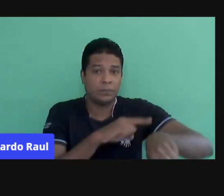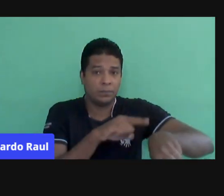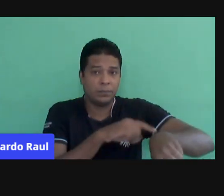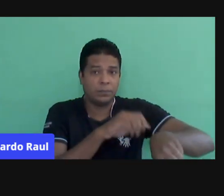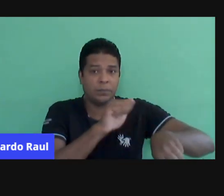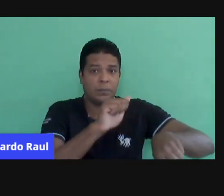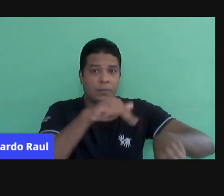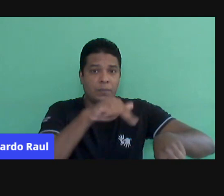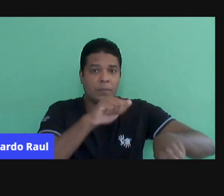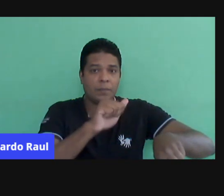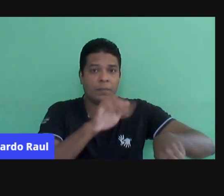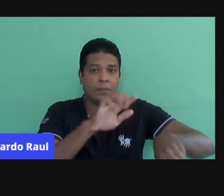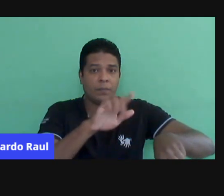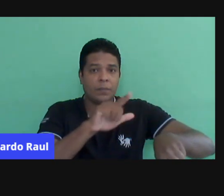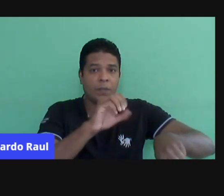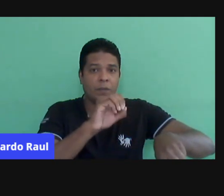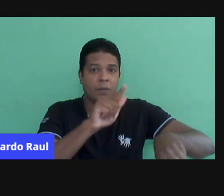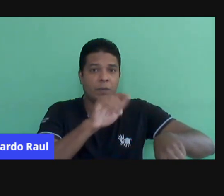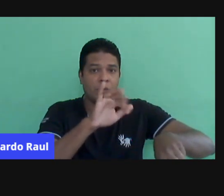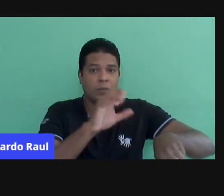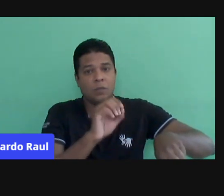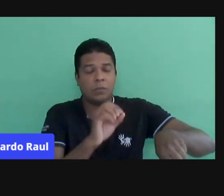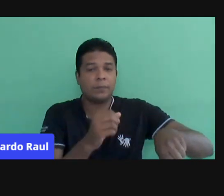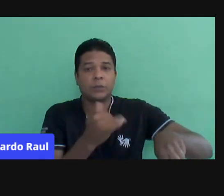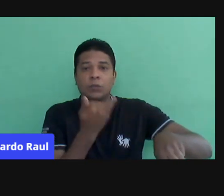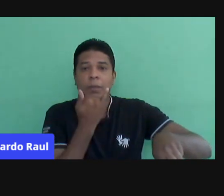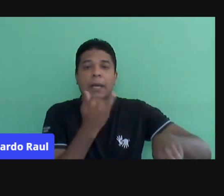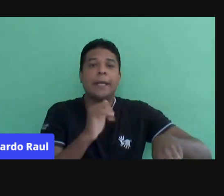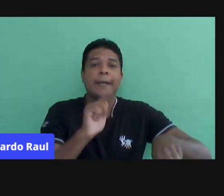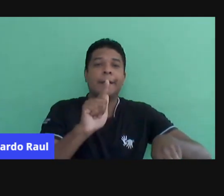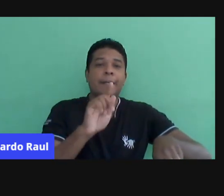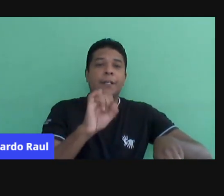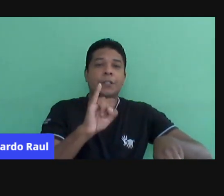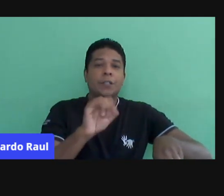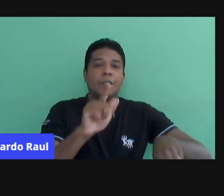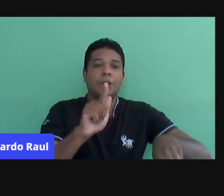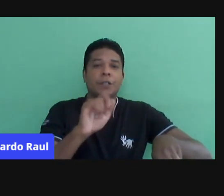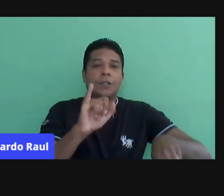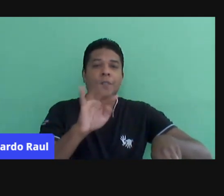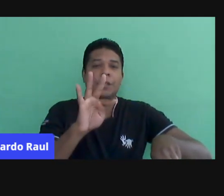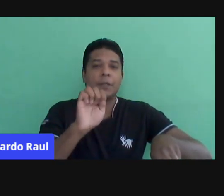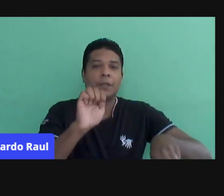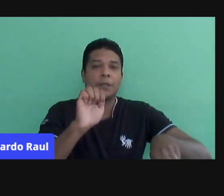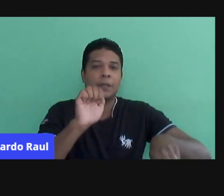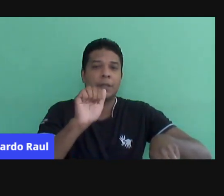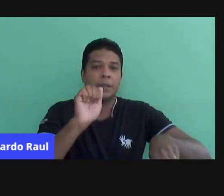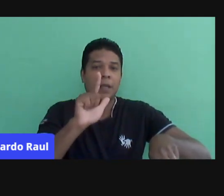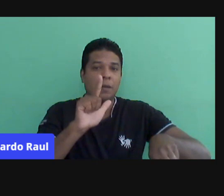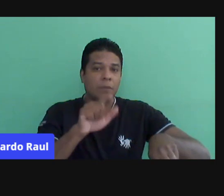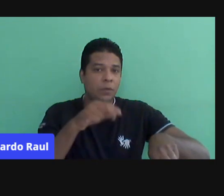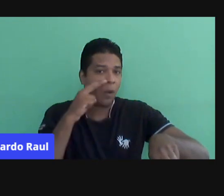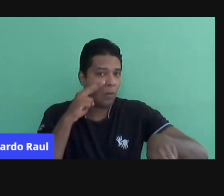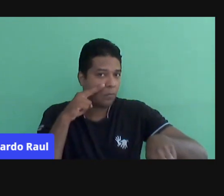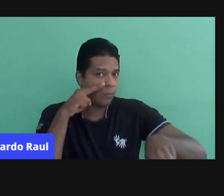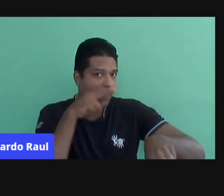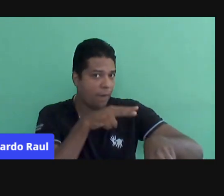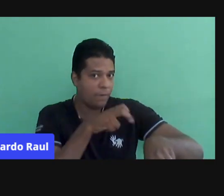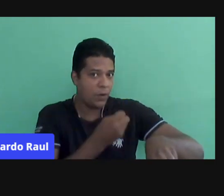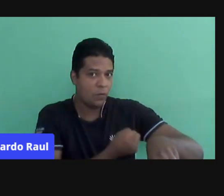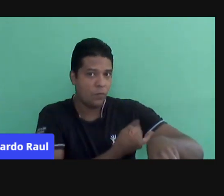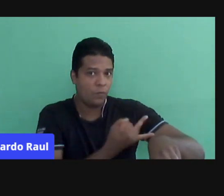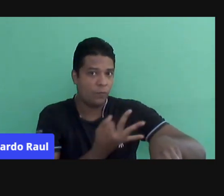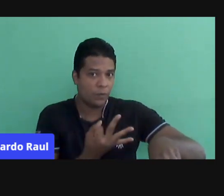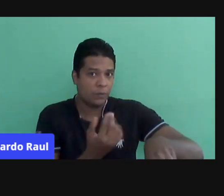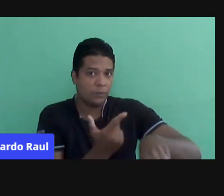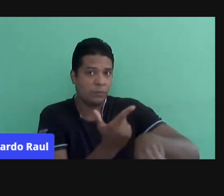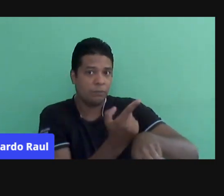analógico, né? Digital, aliás, digital, que está lá, eu olho o número e consigo identificar a hora. Nós estamos falando de um relógio analógico, dos